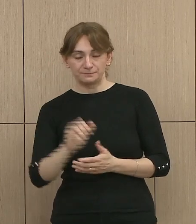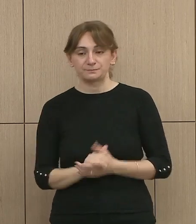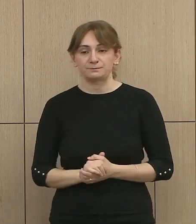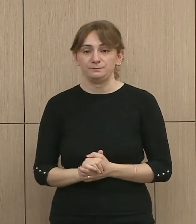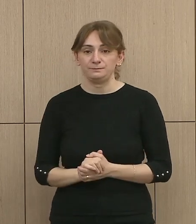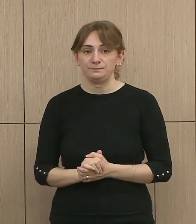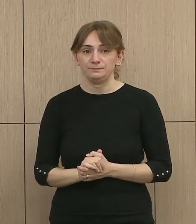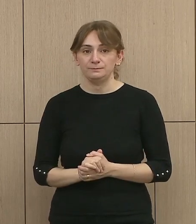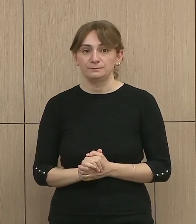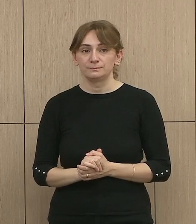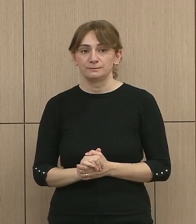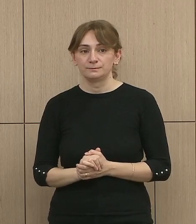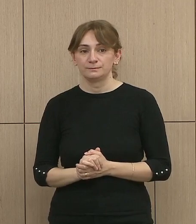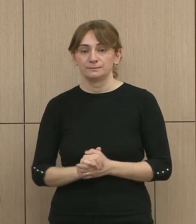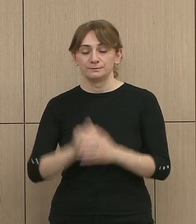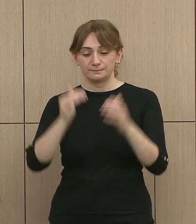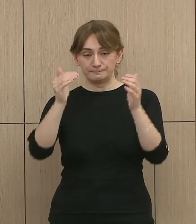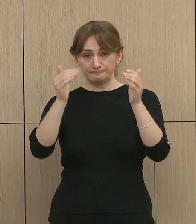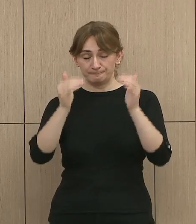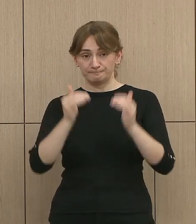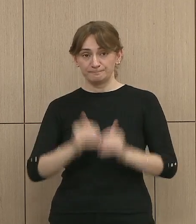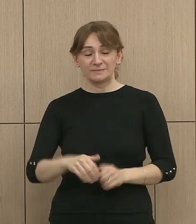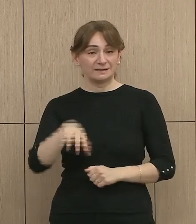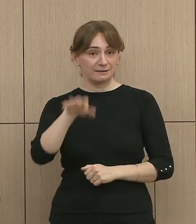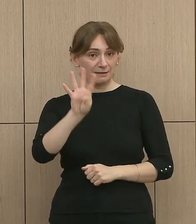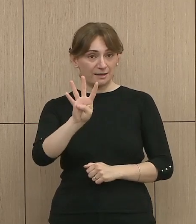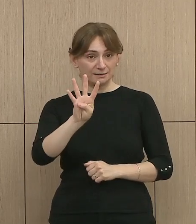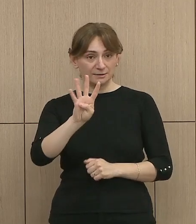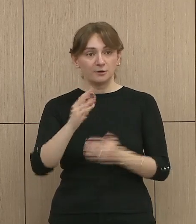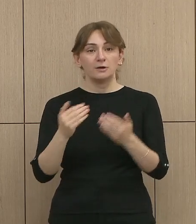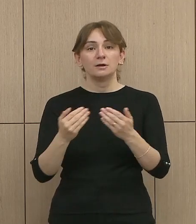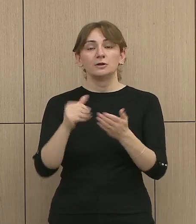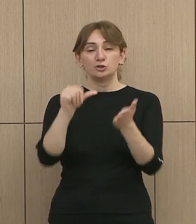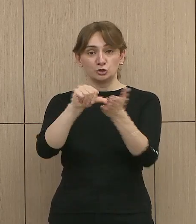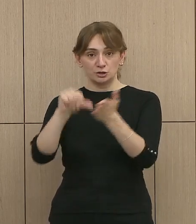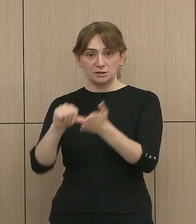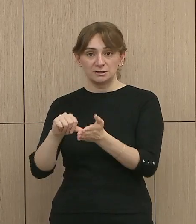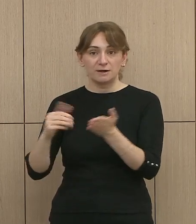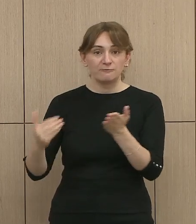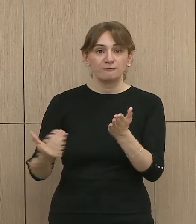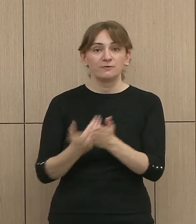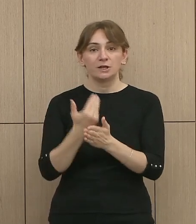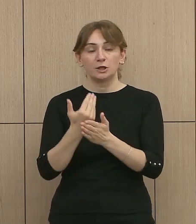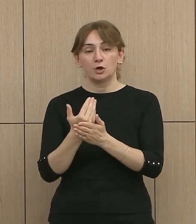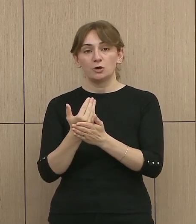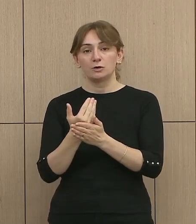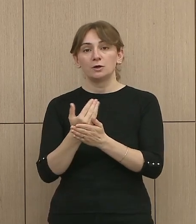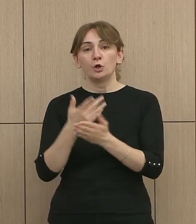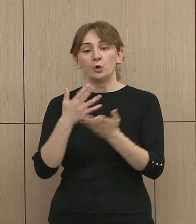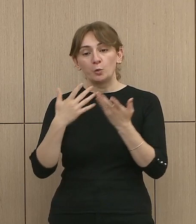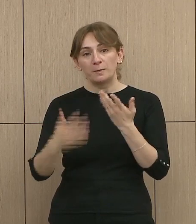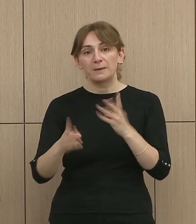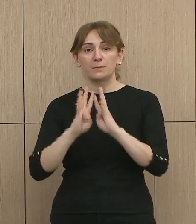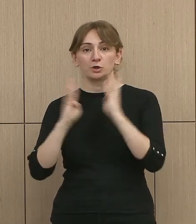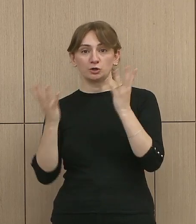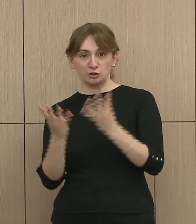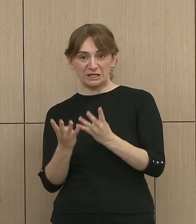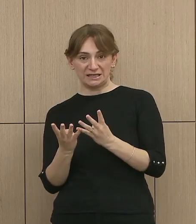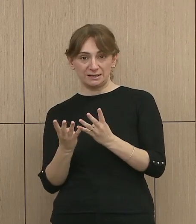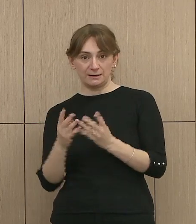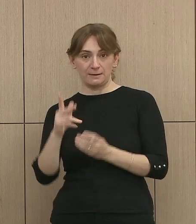ka filluar procesi i nëmërimit të votat përkëshirë, Has, Kolonj, Korç, Dhe Vlorë.